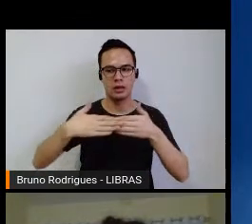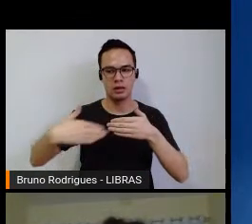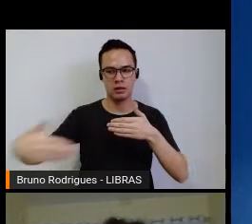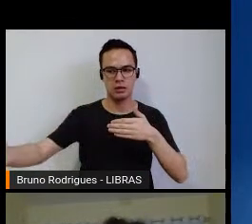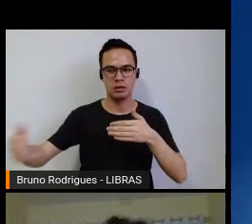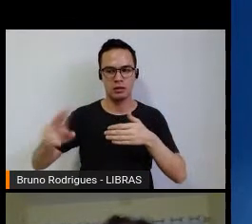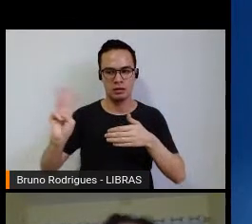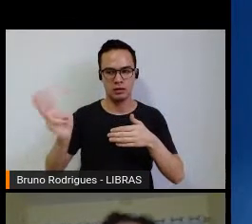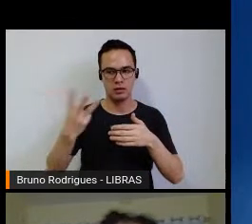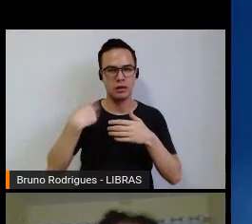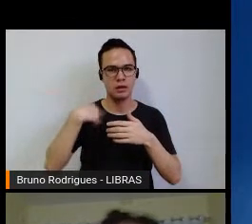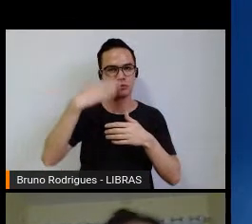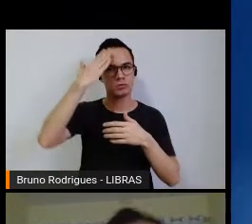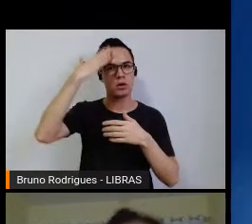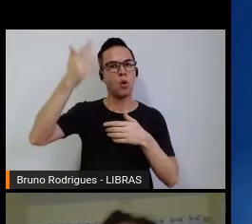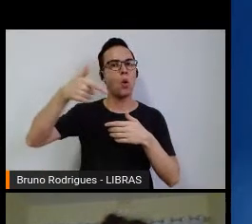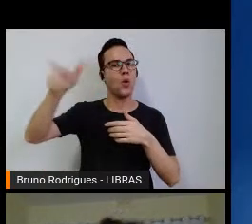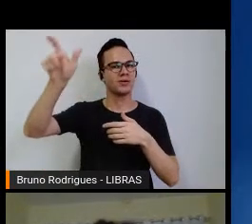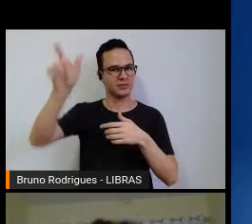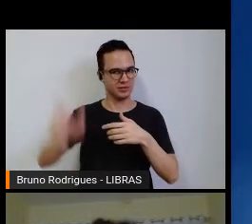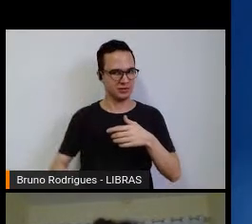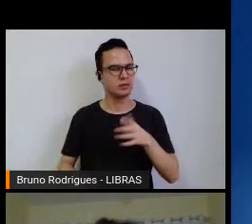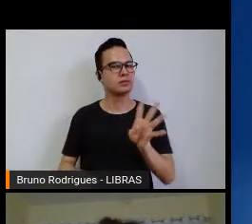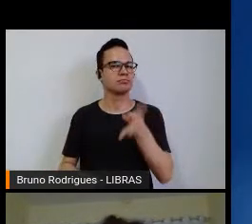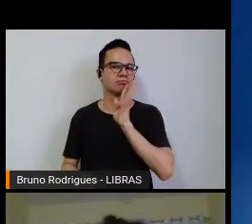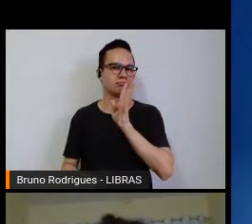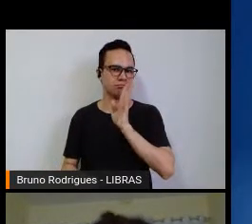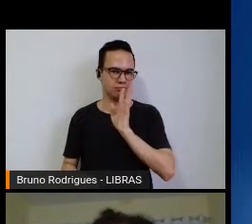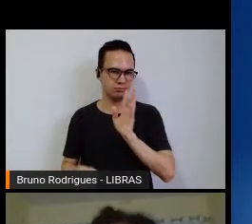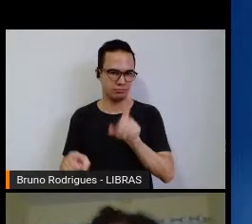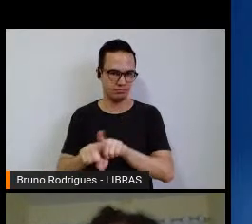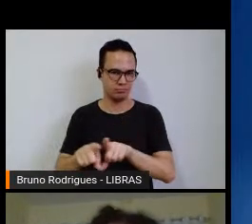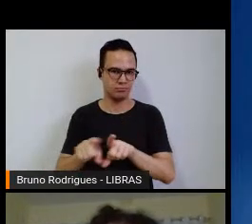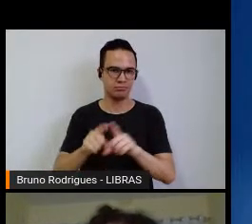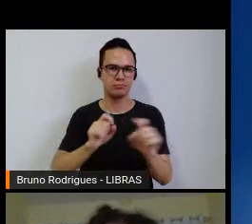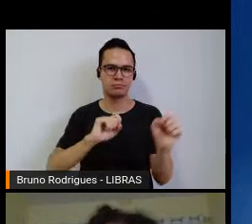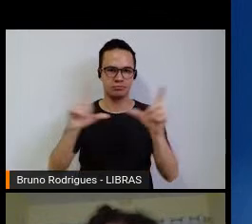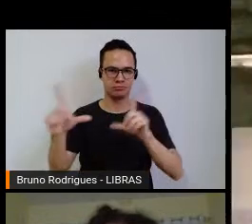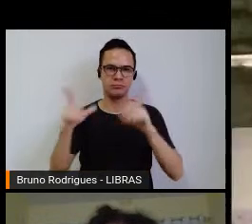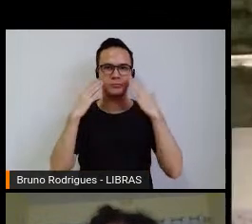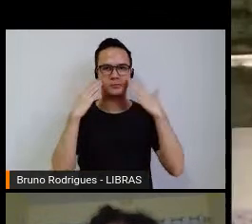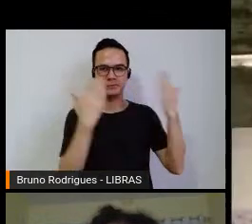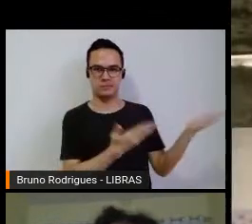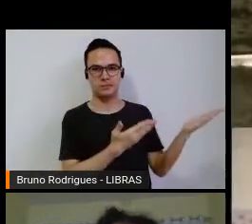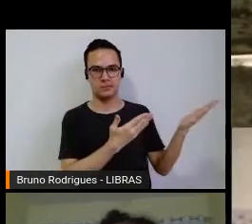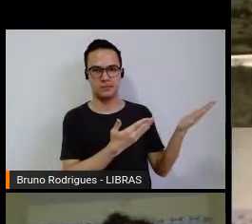três, eu soube de uma outra pessoa que eu já conhecia, vamos para o próximo slide, por favor,